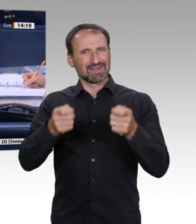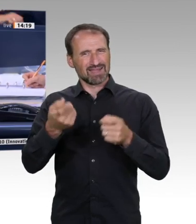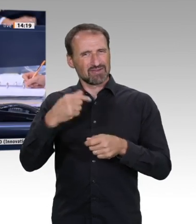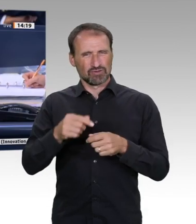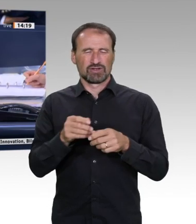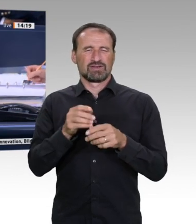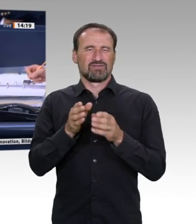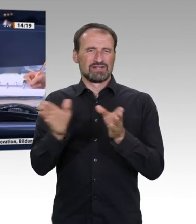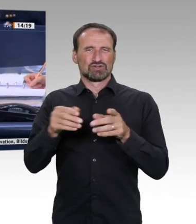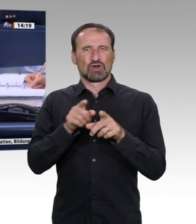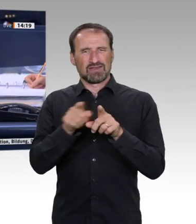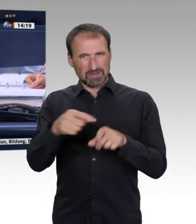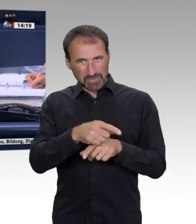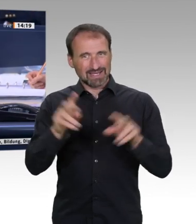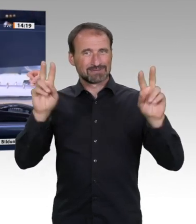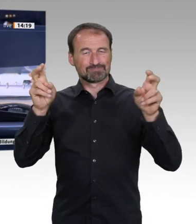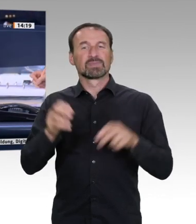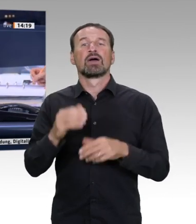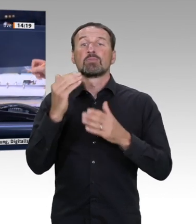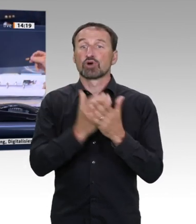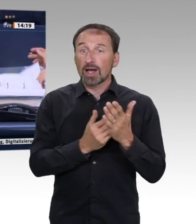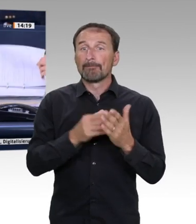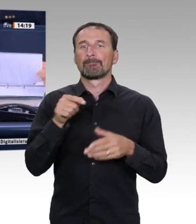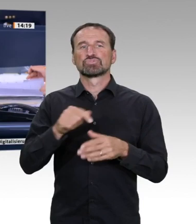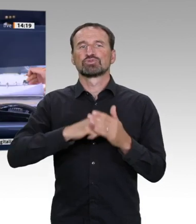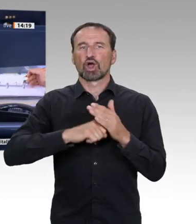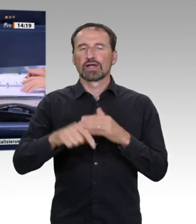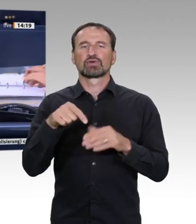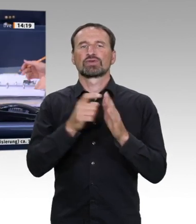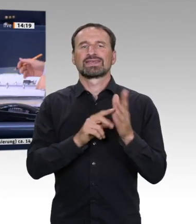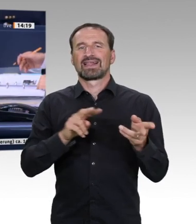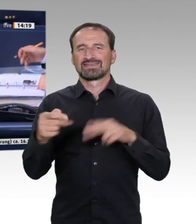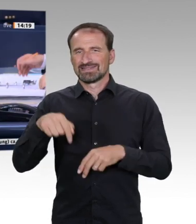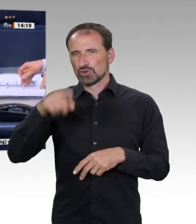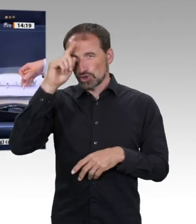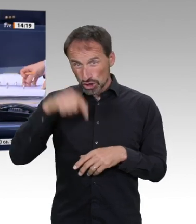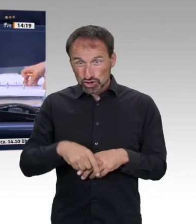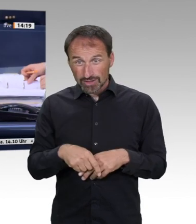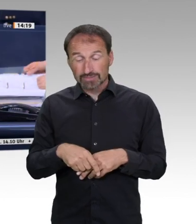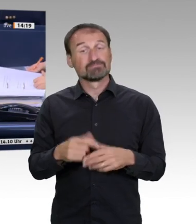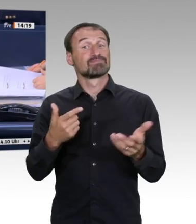angenommen. Tagesordnungspunkt 9k. Beschlussempfehlung des Ausschusses für Umwelt, Naturschutz und nukleare Sicherheit.